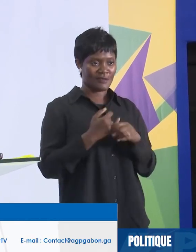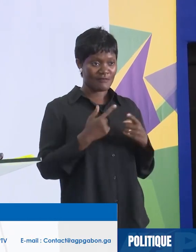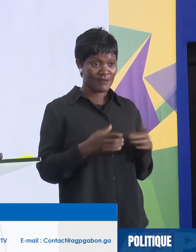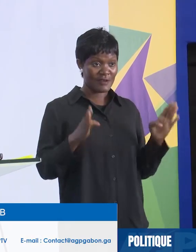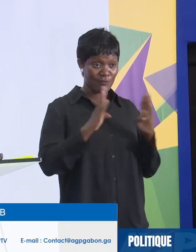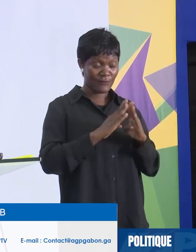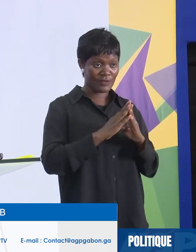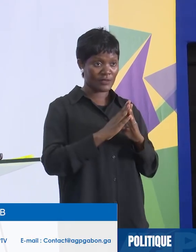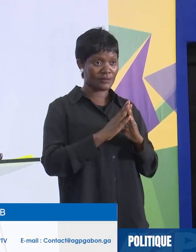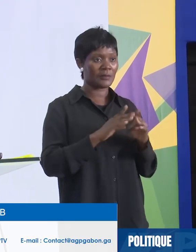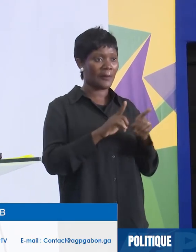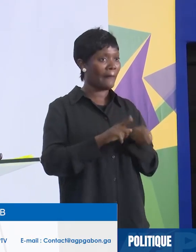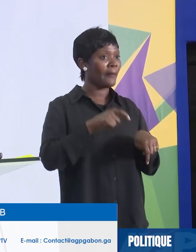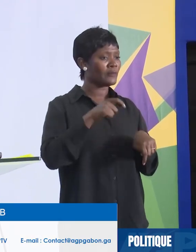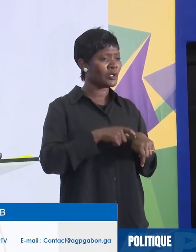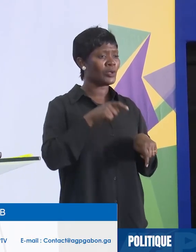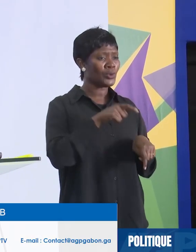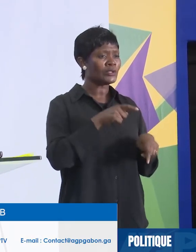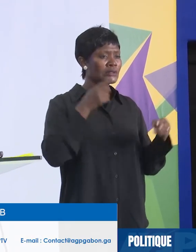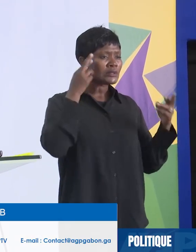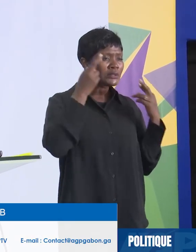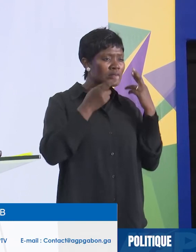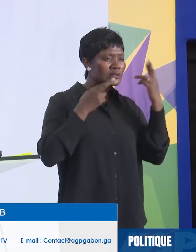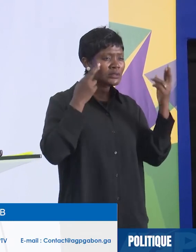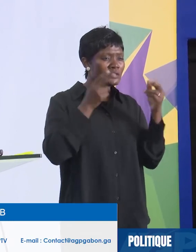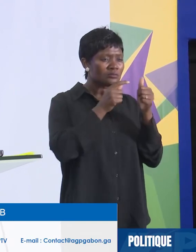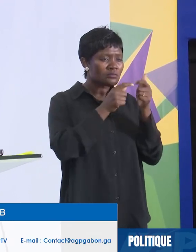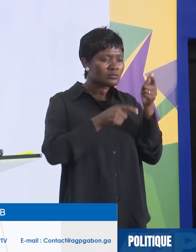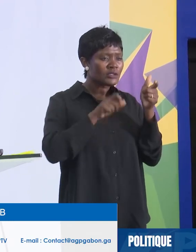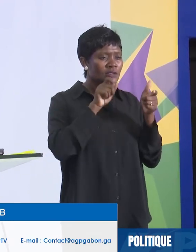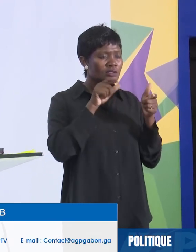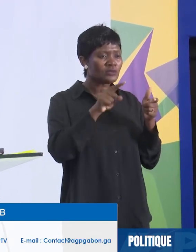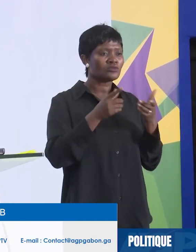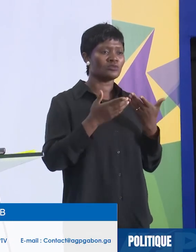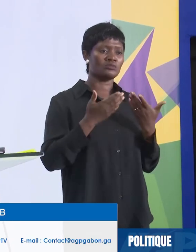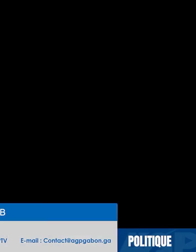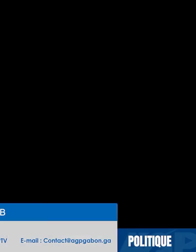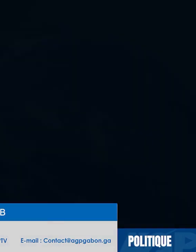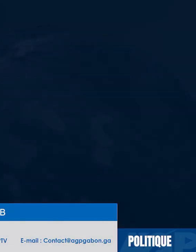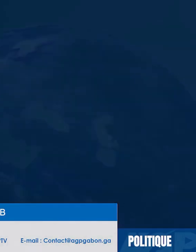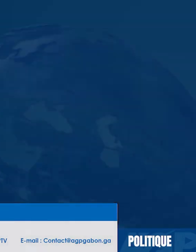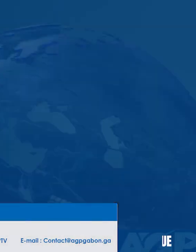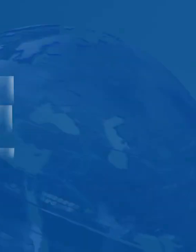Elle a également réfléchi sur les questions de navigation fluviale et lagunaire.